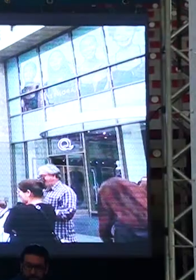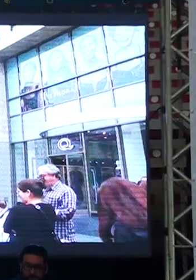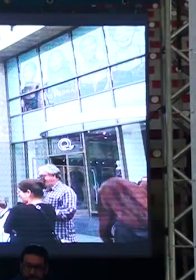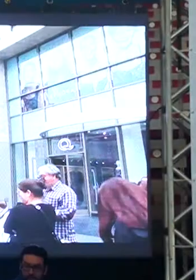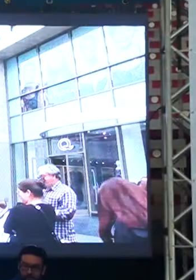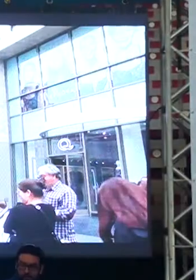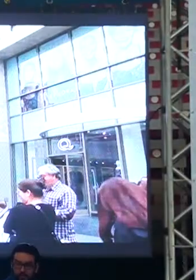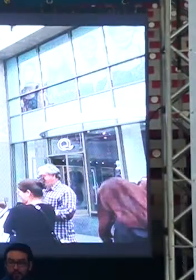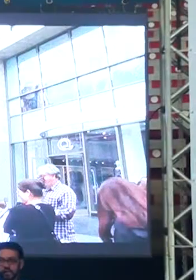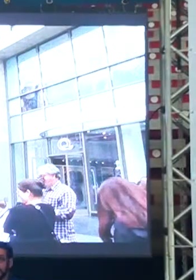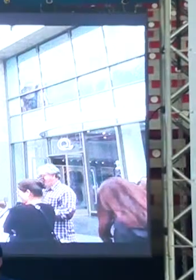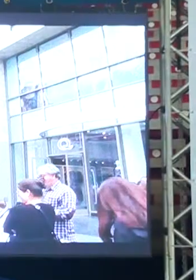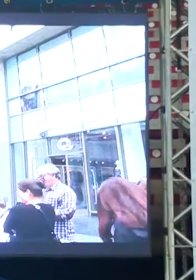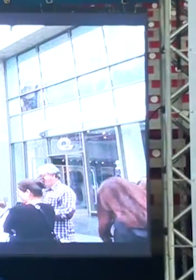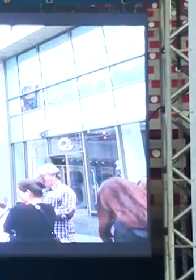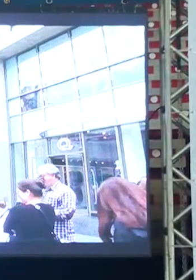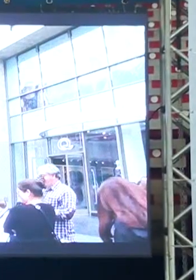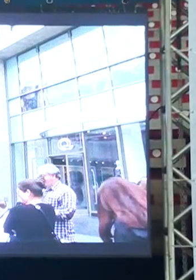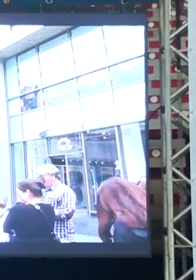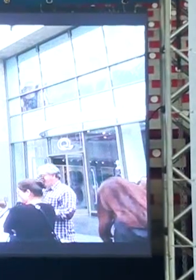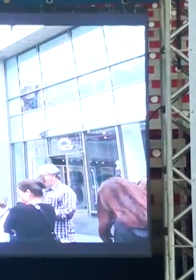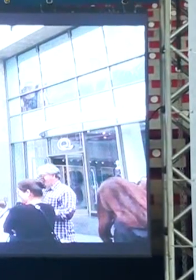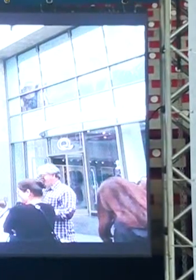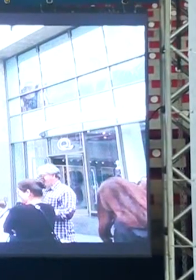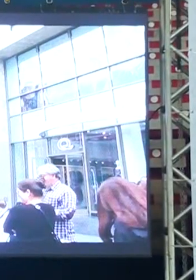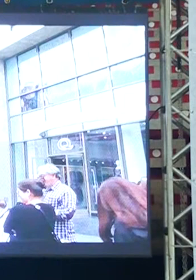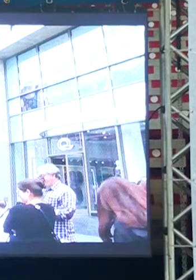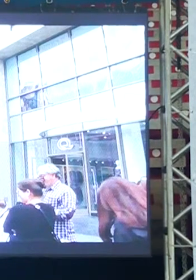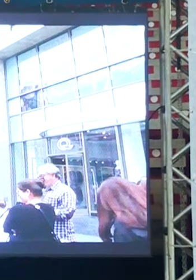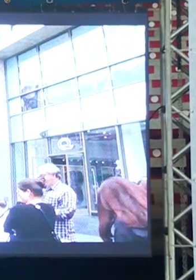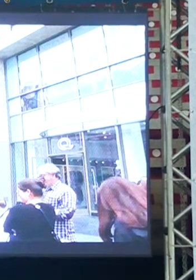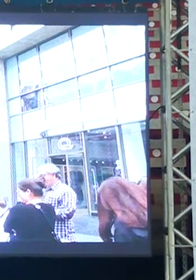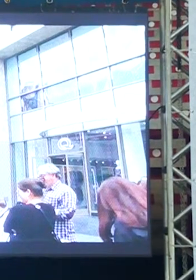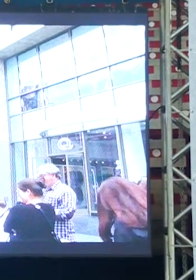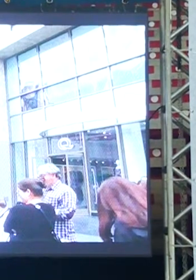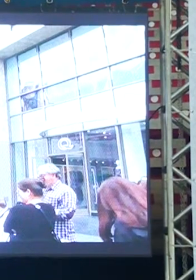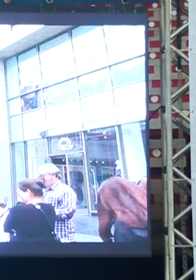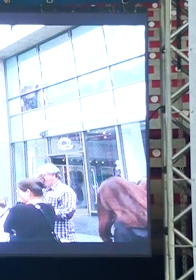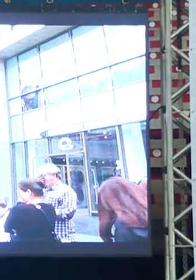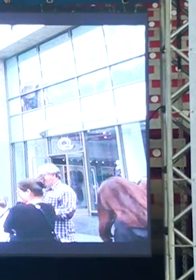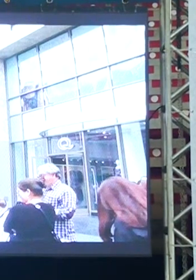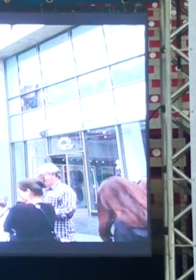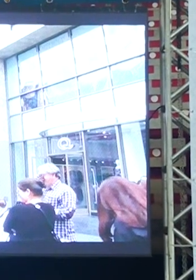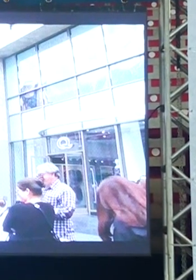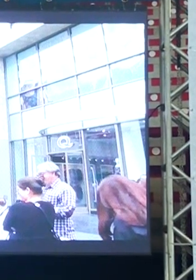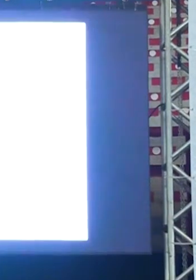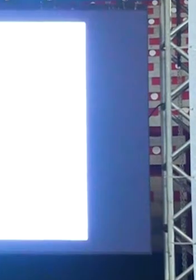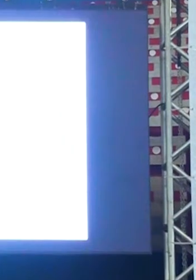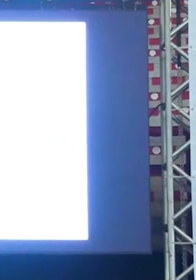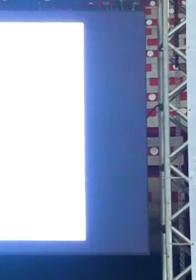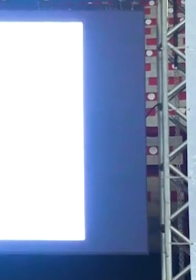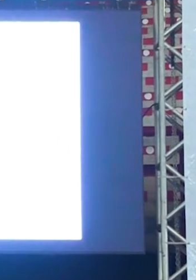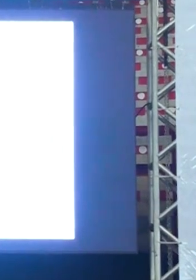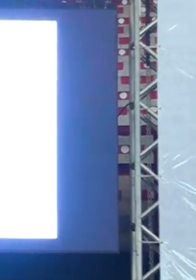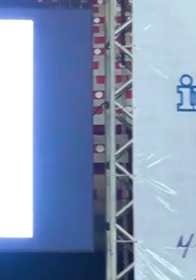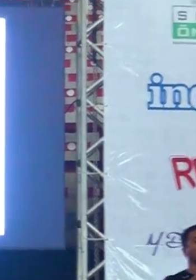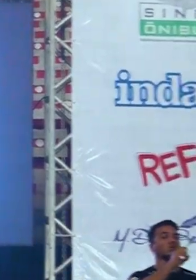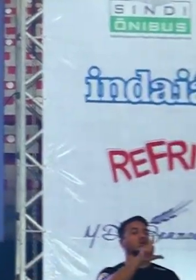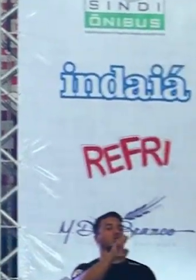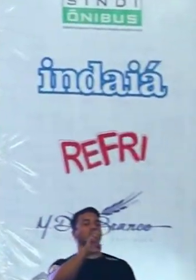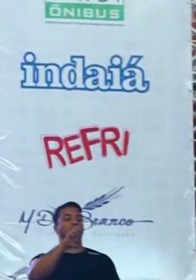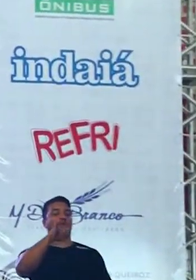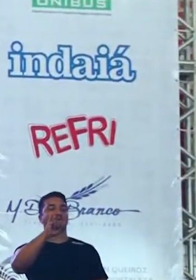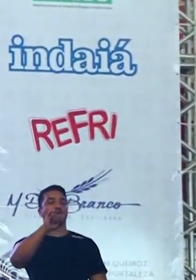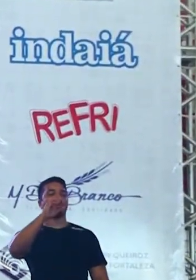slide por favor foi uma grande denúncia feita por atrizes de Hollywood contra esse